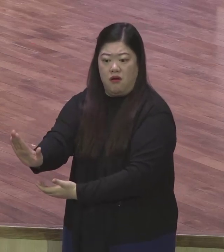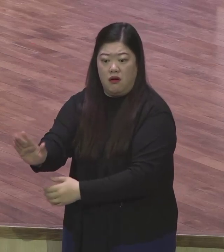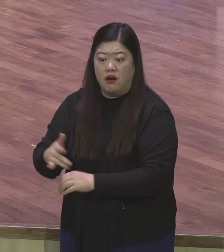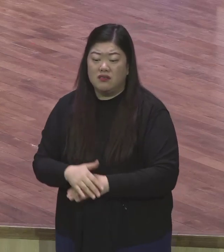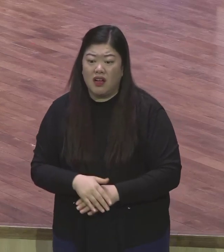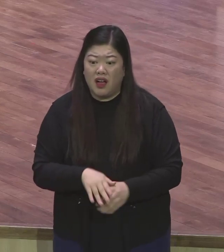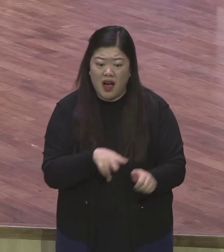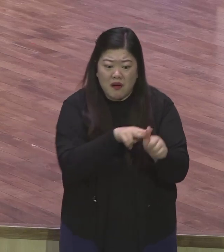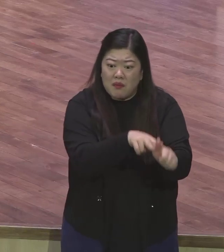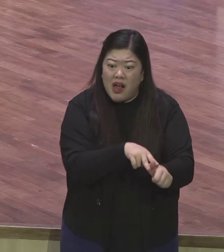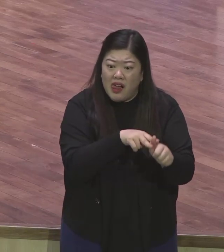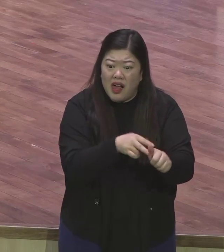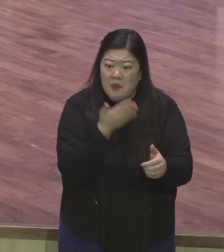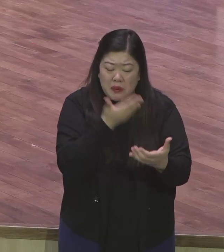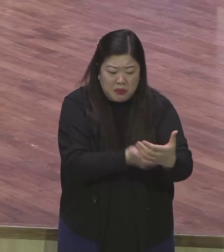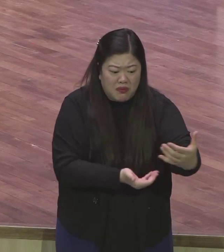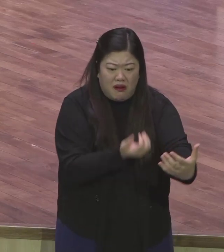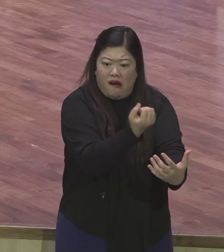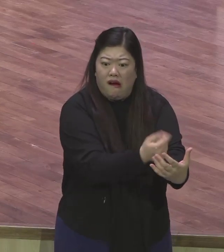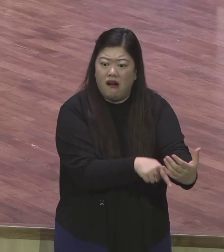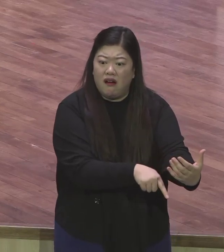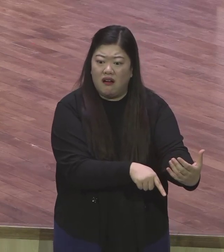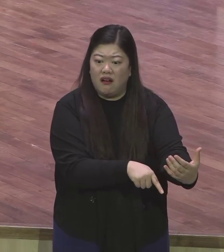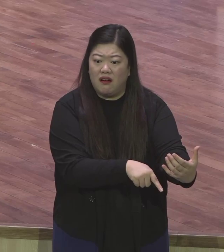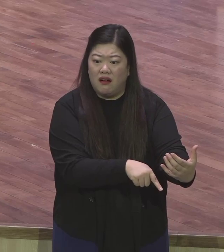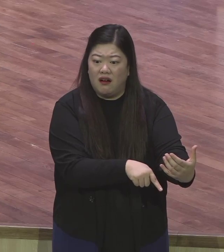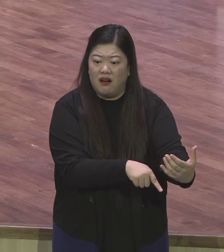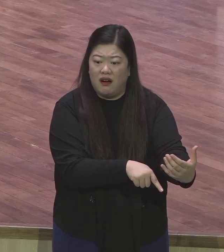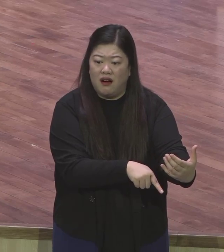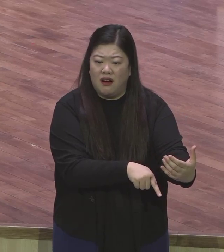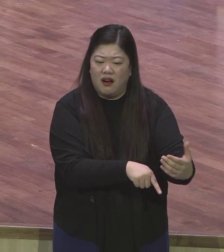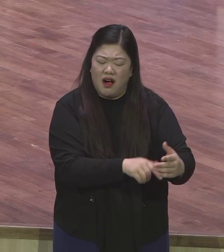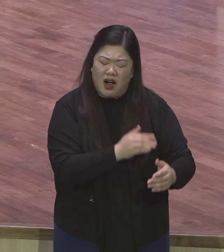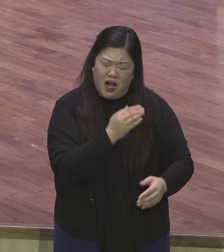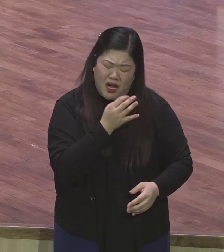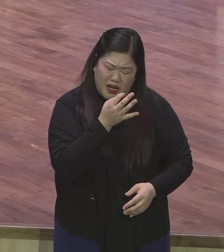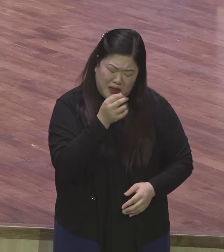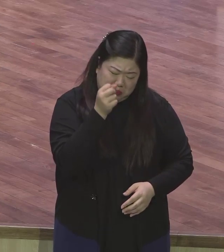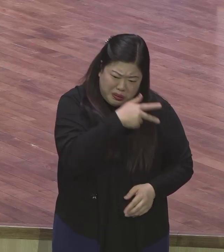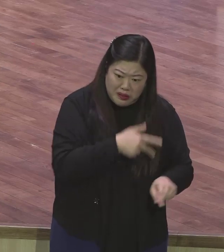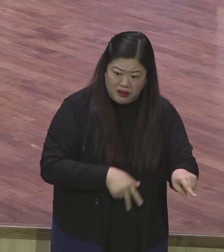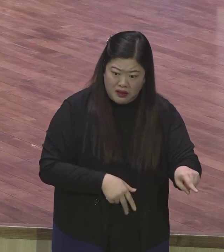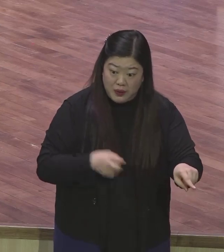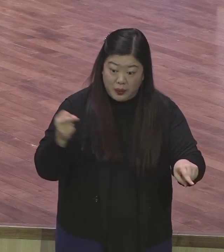죽기까지 십자가에 피와 물을 다 쏟으면 죽기까지